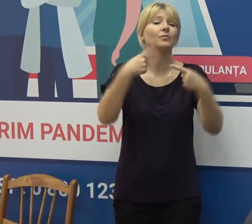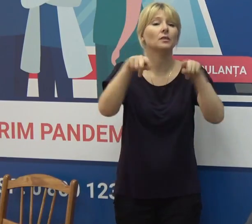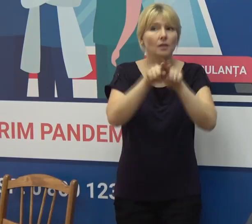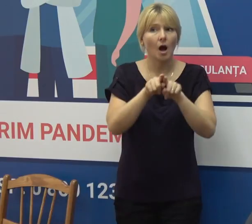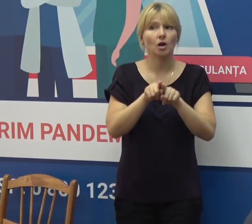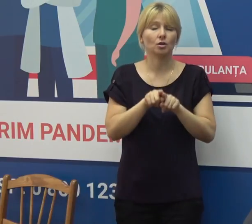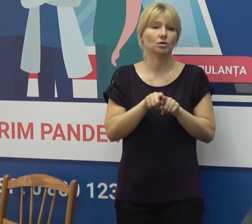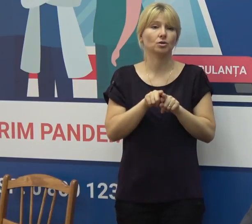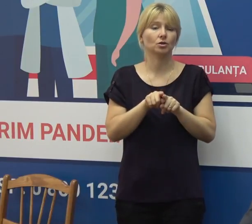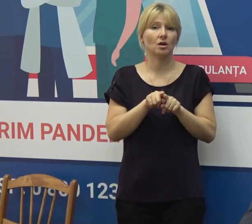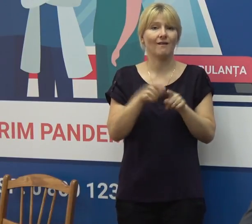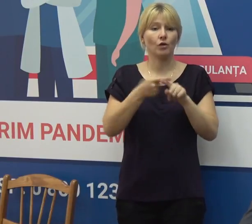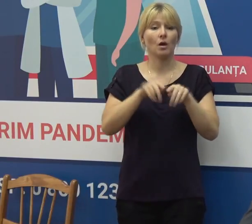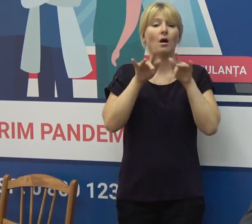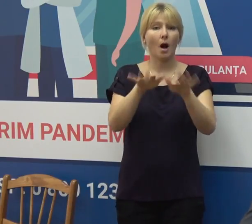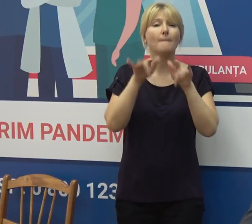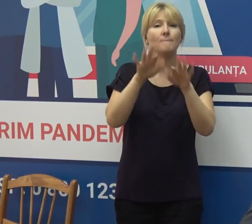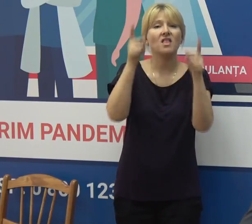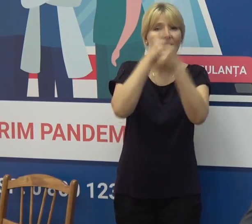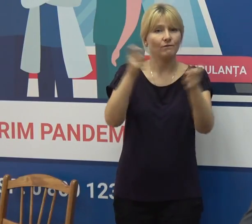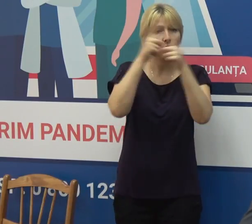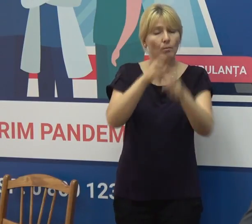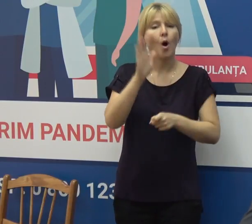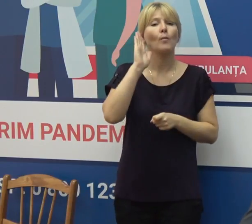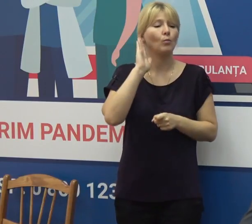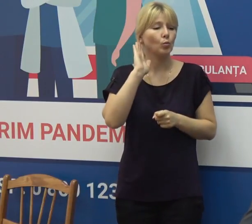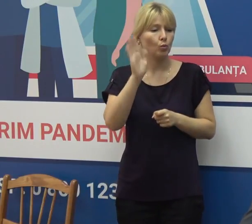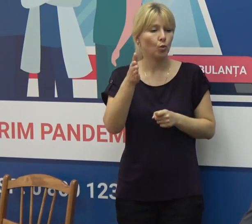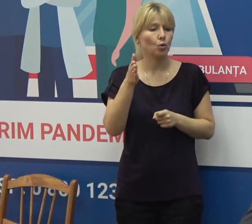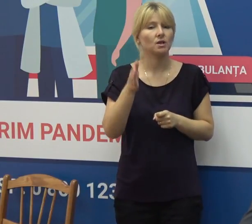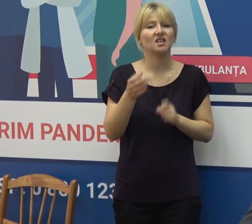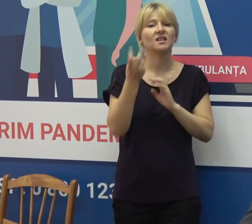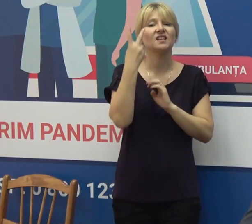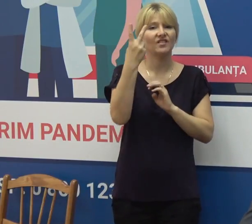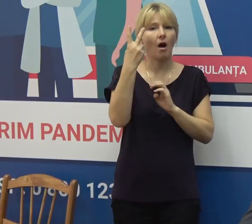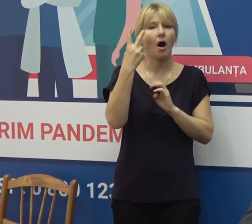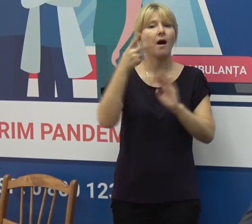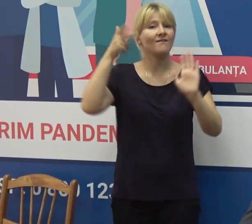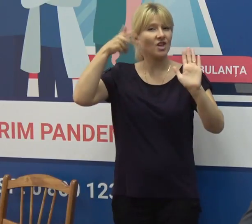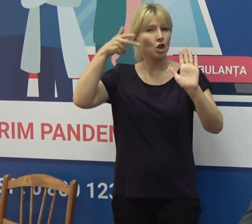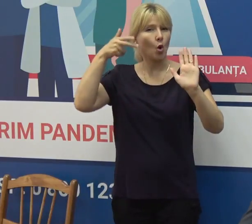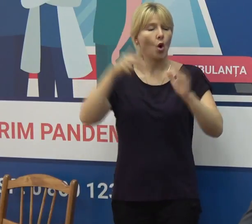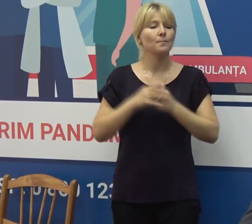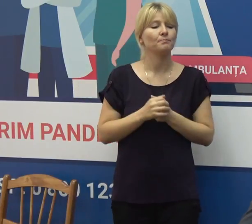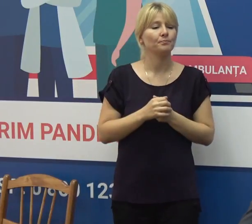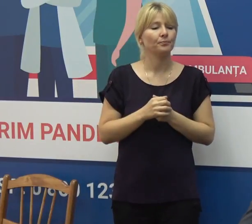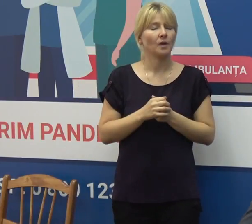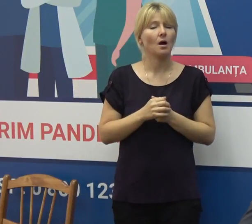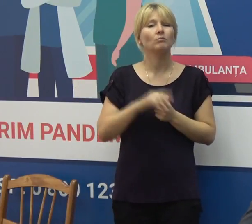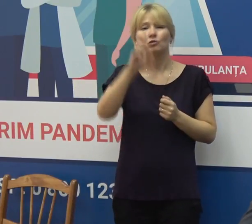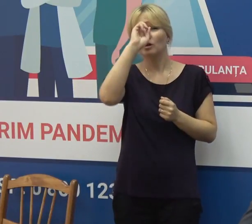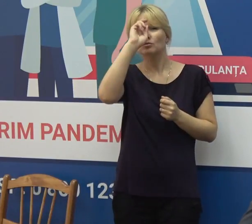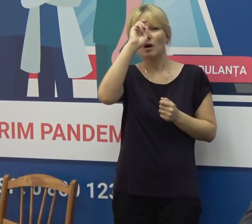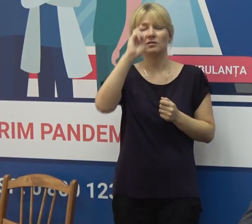aceiași campanii de informare, vor fi lansate două spot-uri video, astfel venim cu rugăminte către